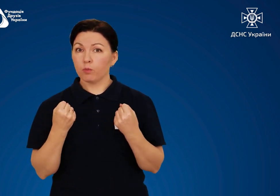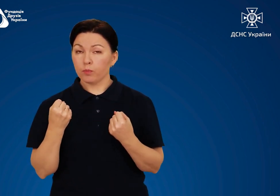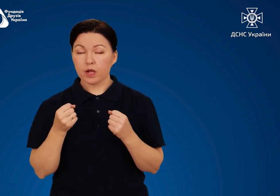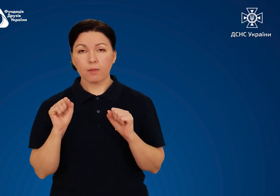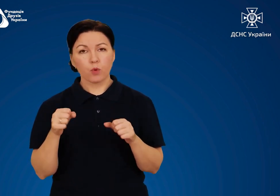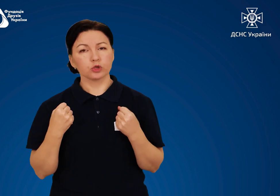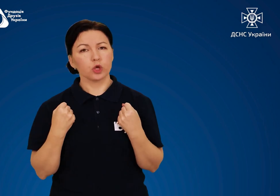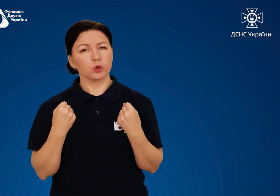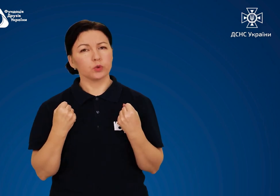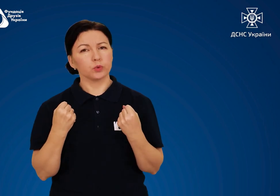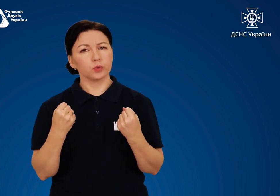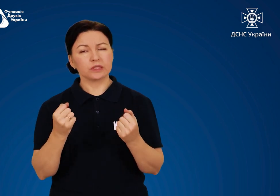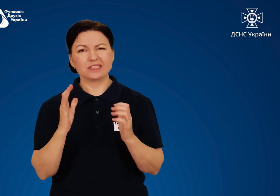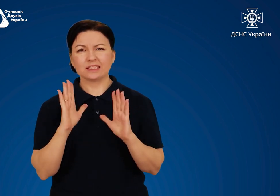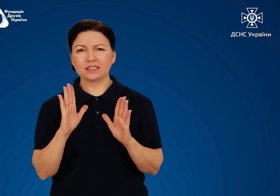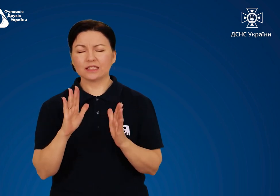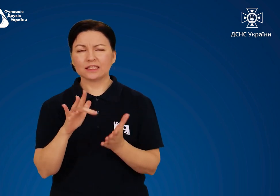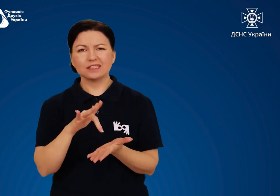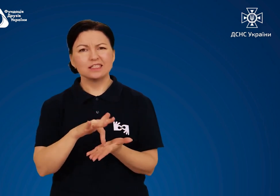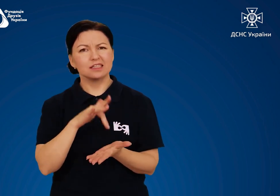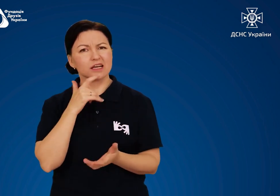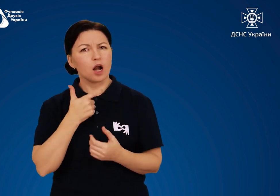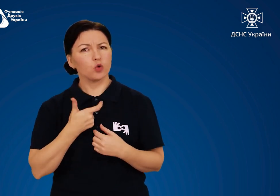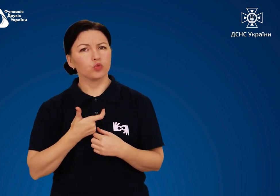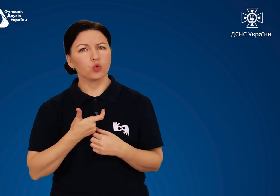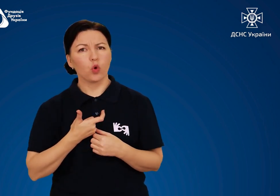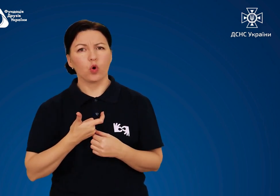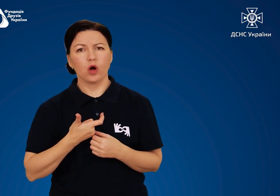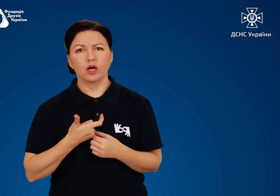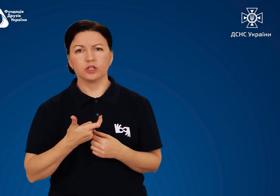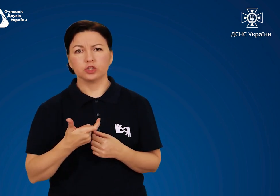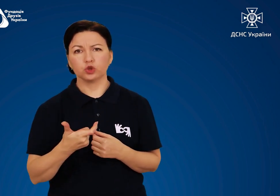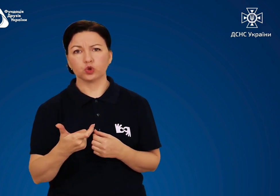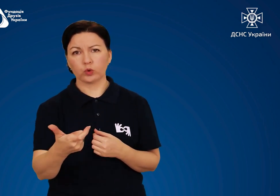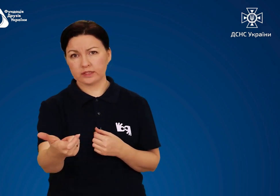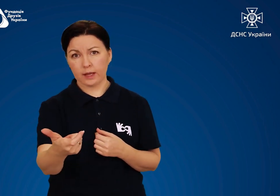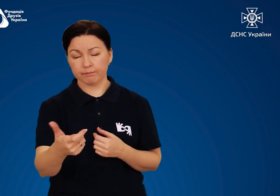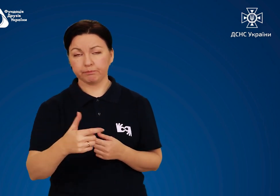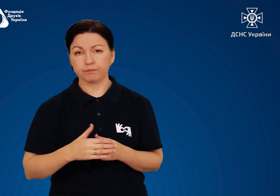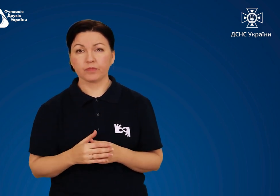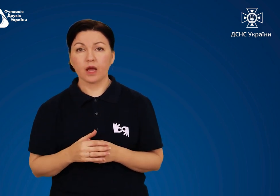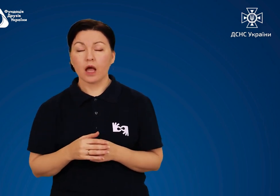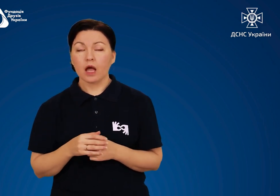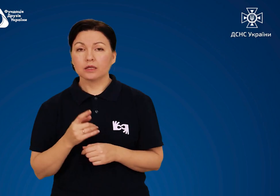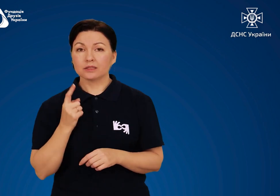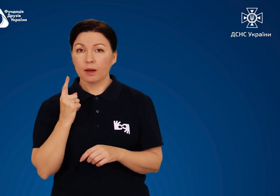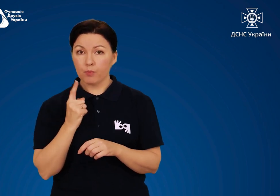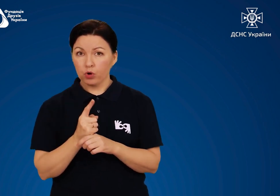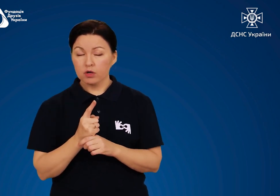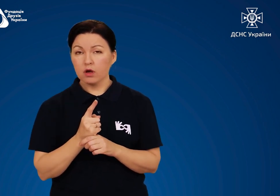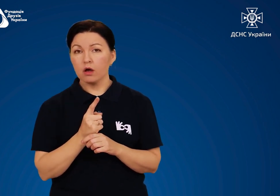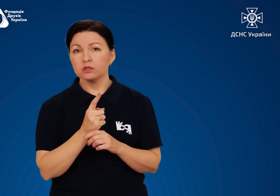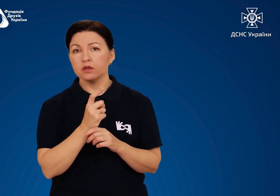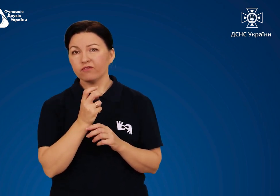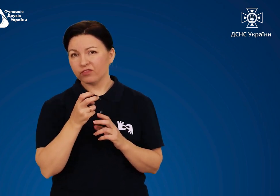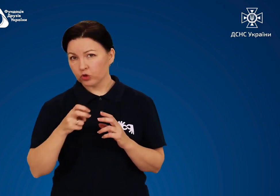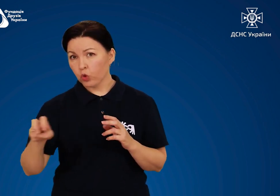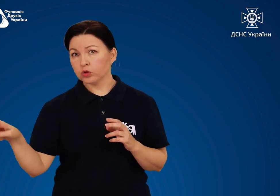автомобілі можна рухатися тільки по центральних дорогах і шосе. Забороняється відходити від